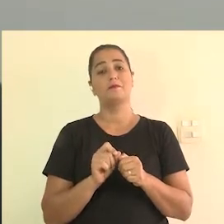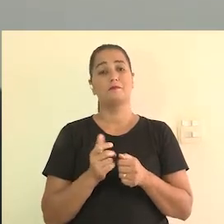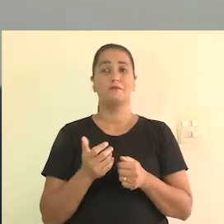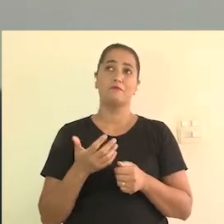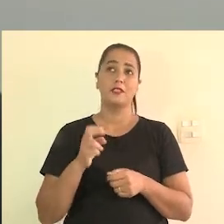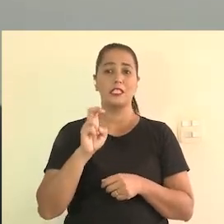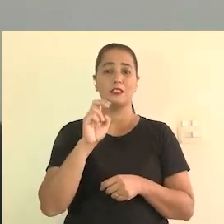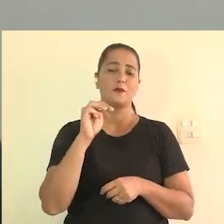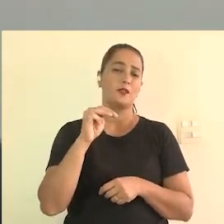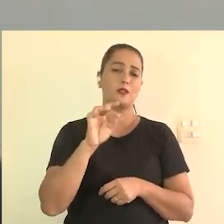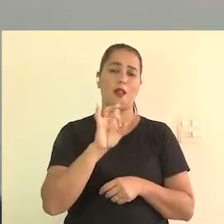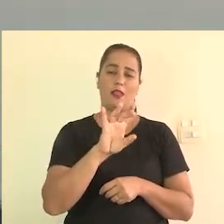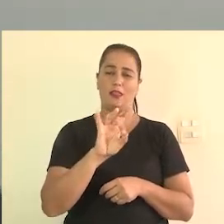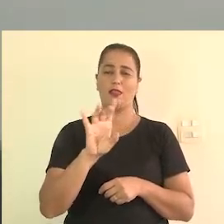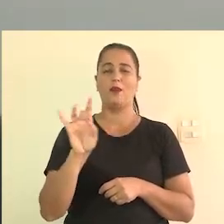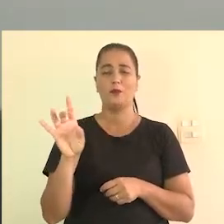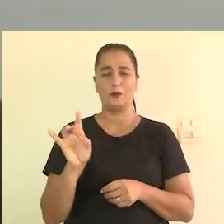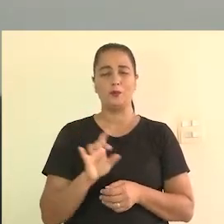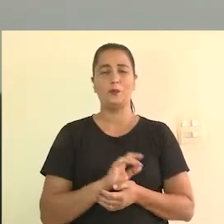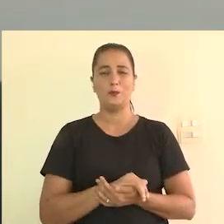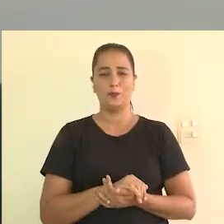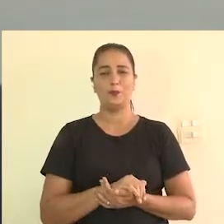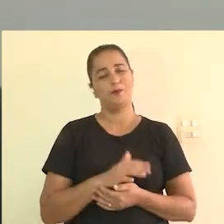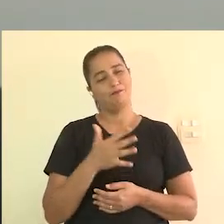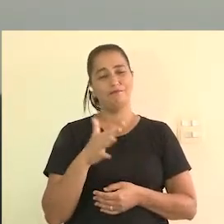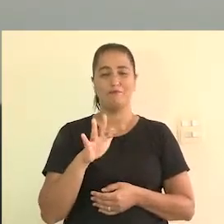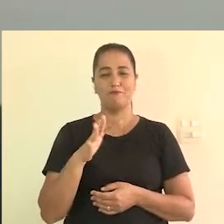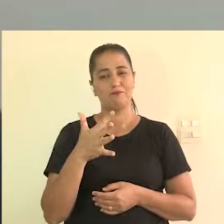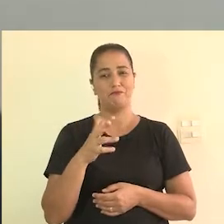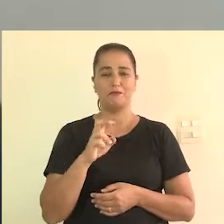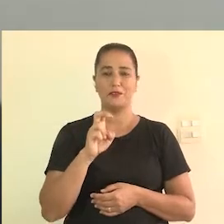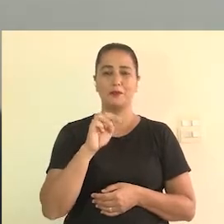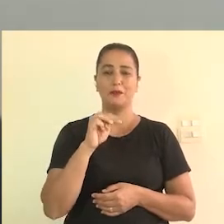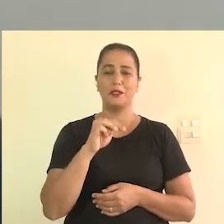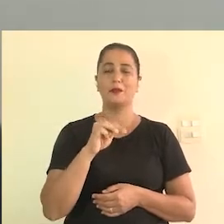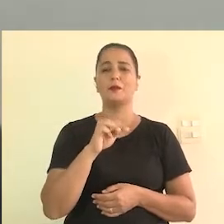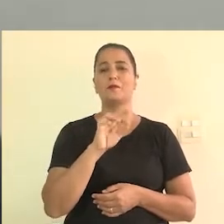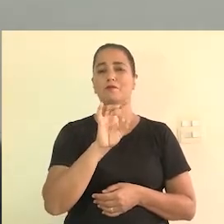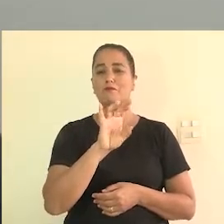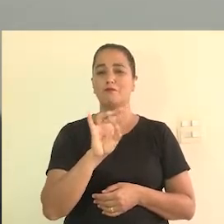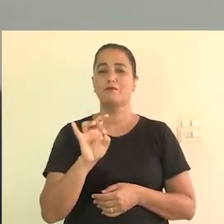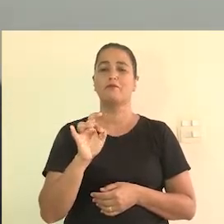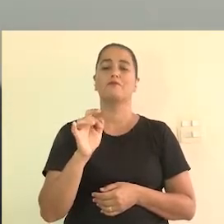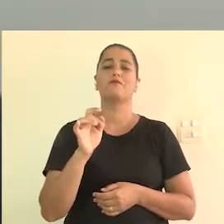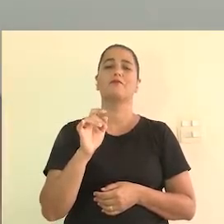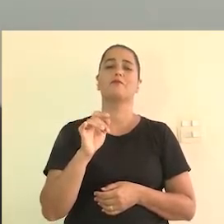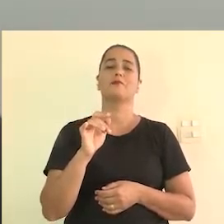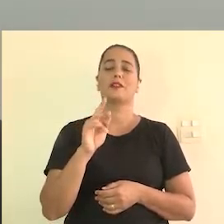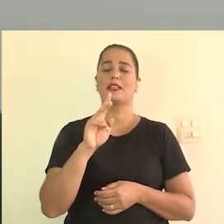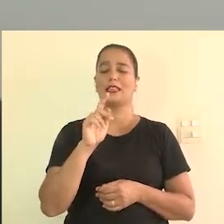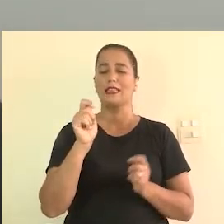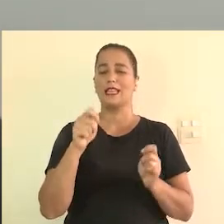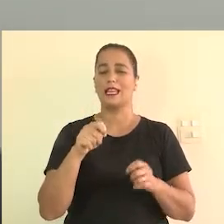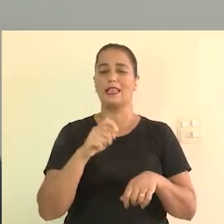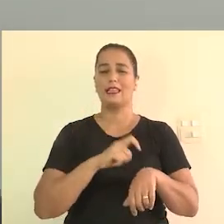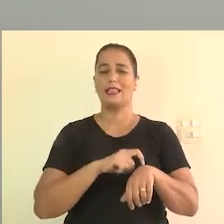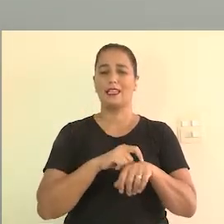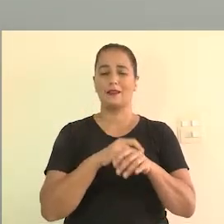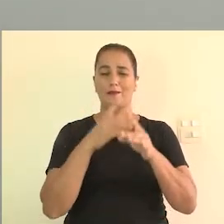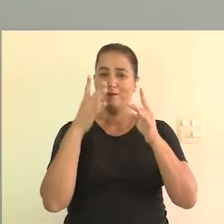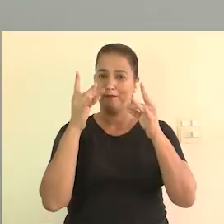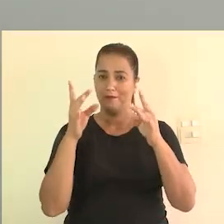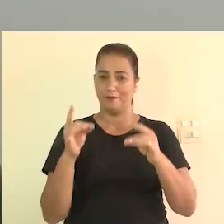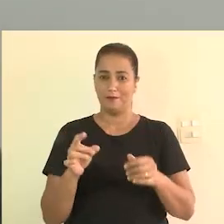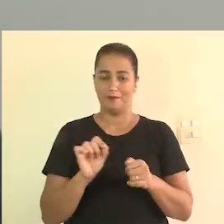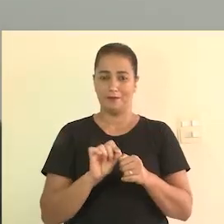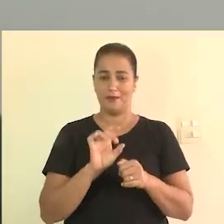cinco minutos para cada um, mais ou menos, um tempo, porque aí você vai estar tentando descrevendo e falar um pouco sobre